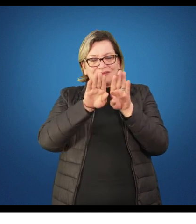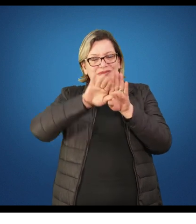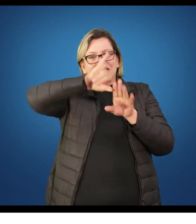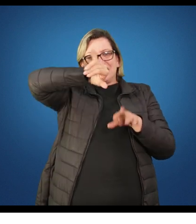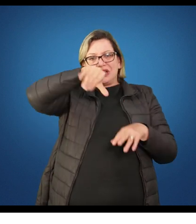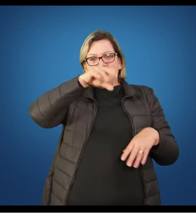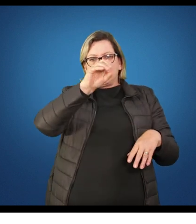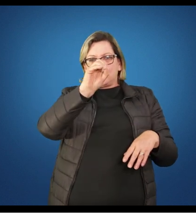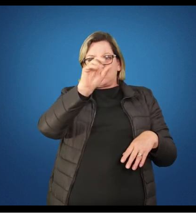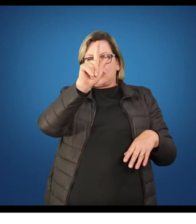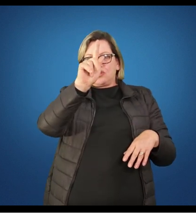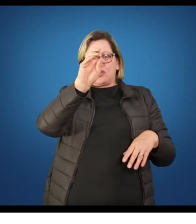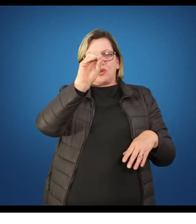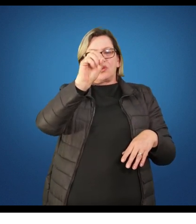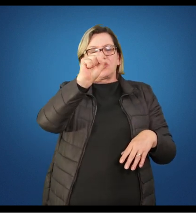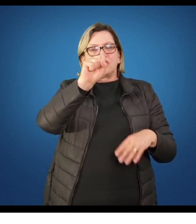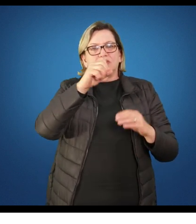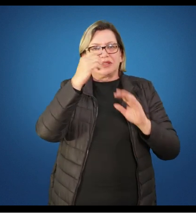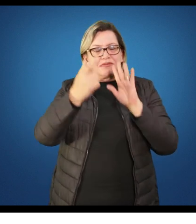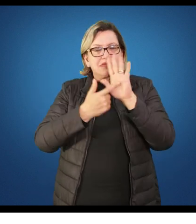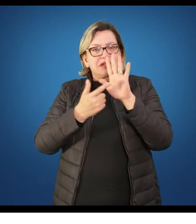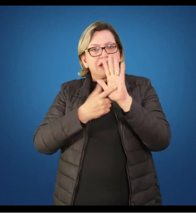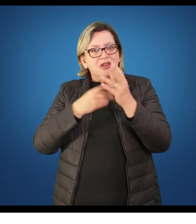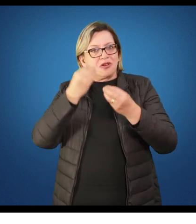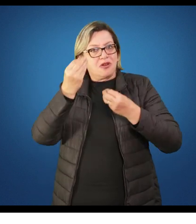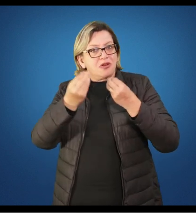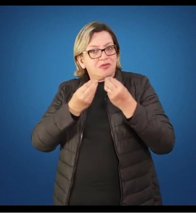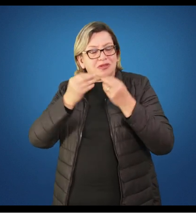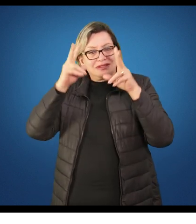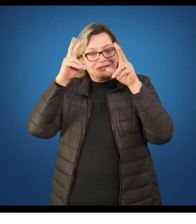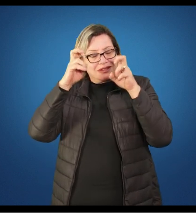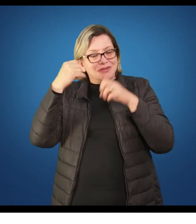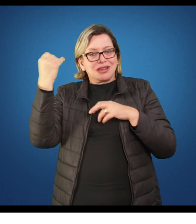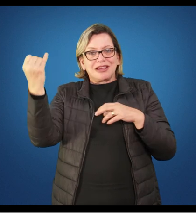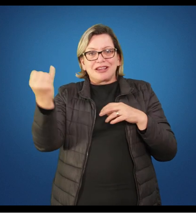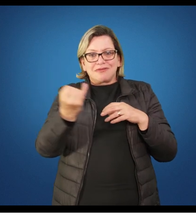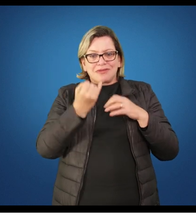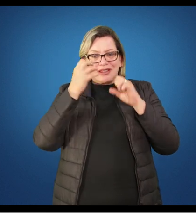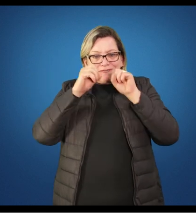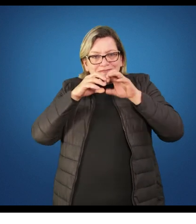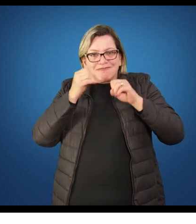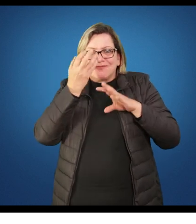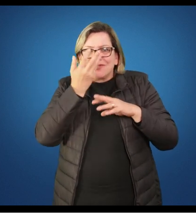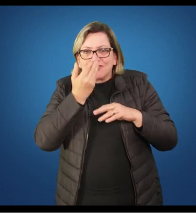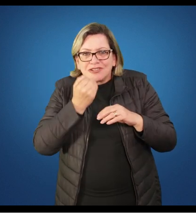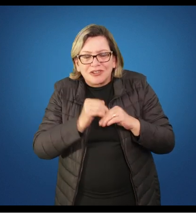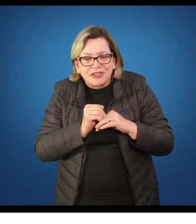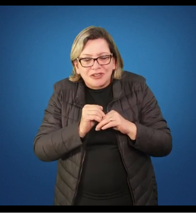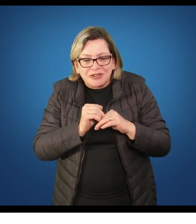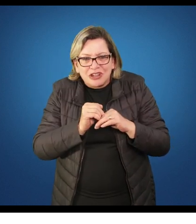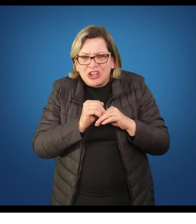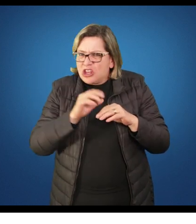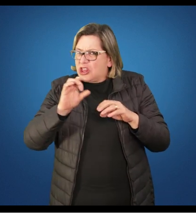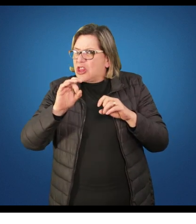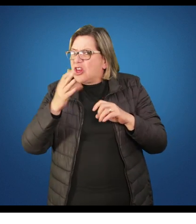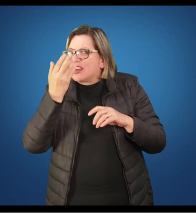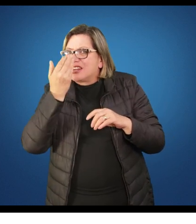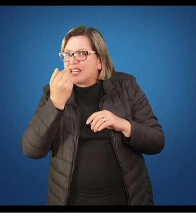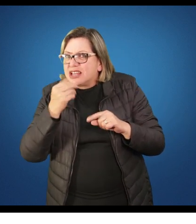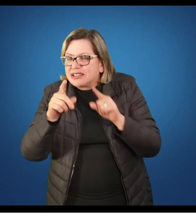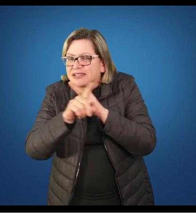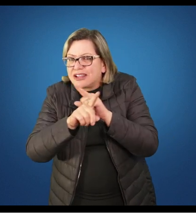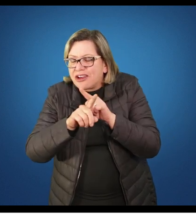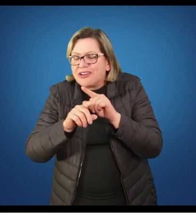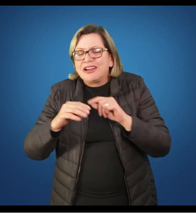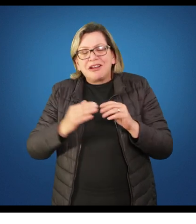ressaltados como conteúdo-chave para trabalhar com criança e que realmente são, mas não são só para criança, adultos